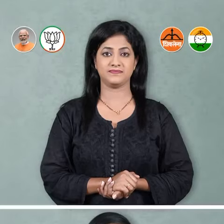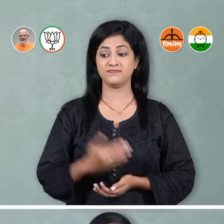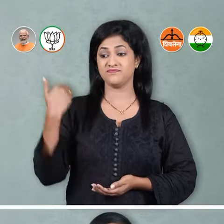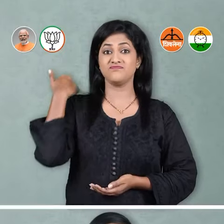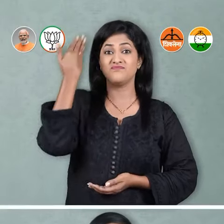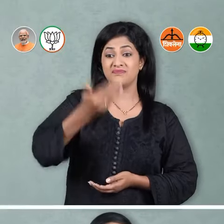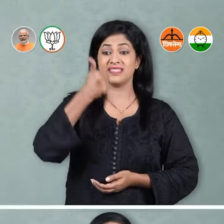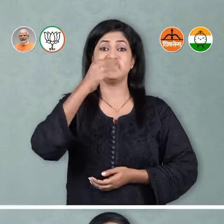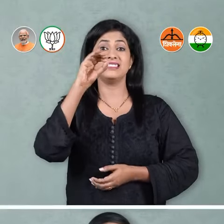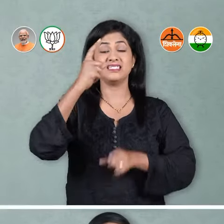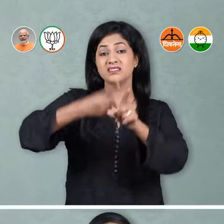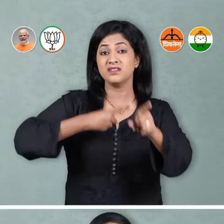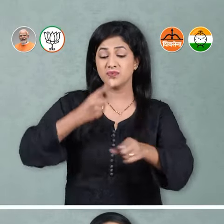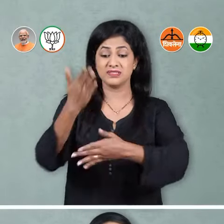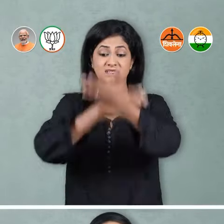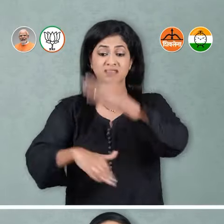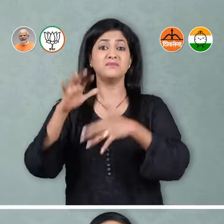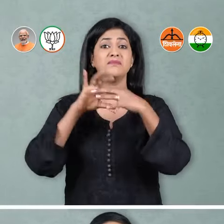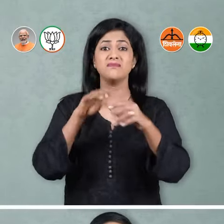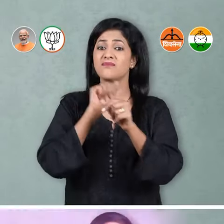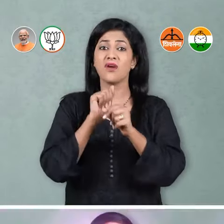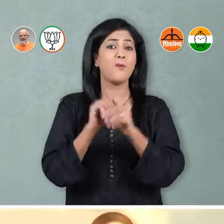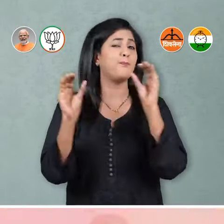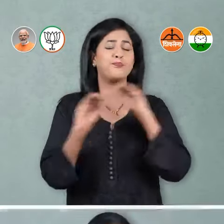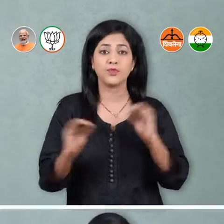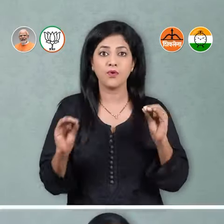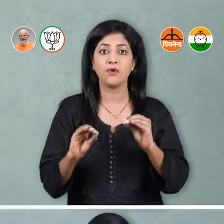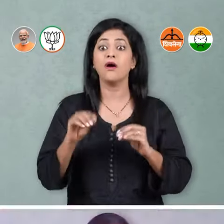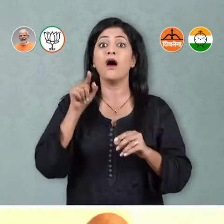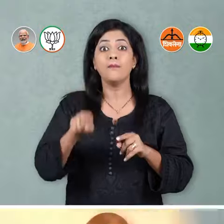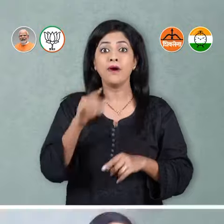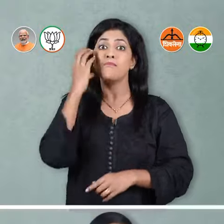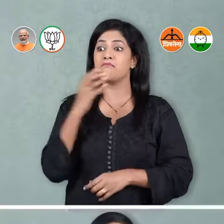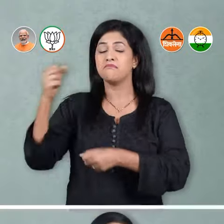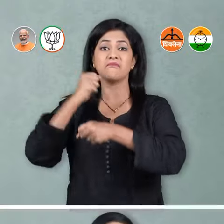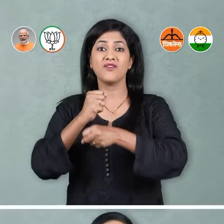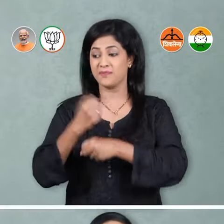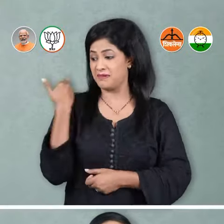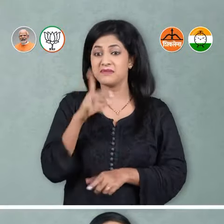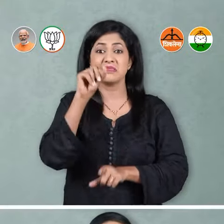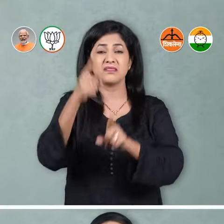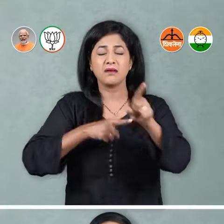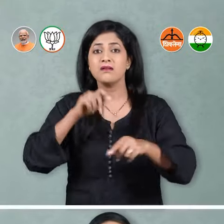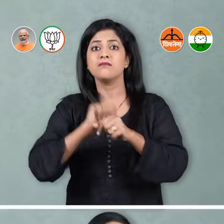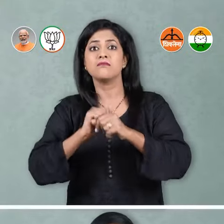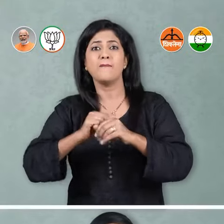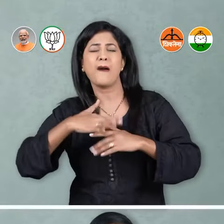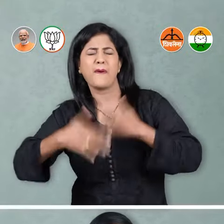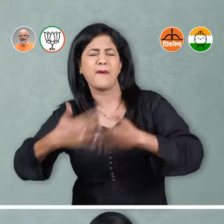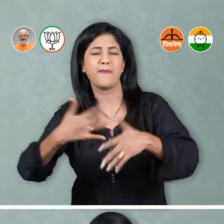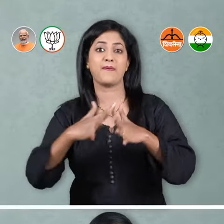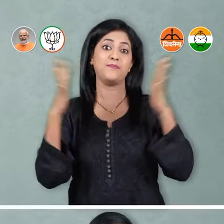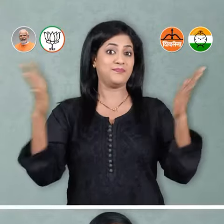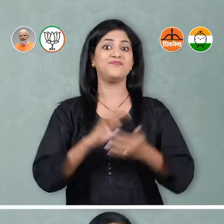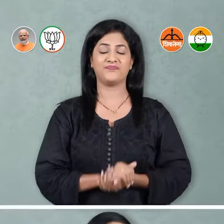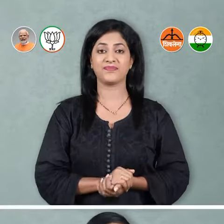सहा दशकात दिव्यांगान साथी जेवड़ काम जालनाई तेवड़ काम मोधी सरकार्नी दहा वर्षात